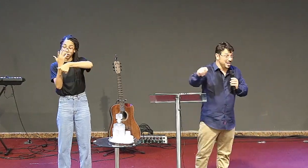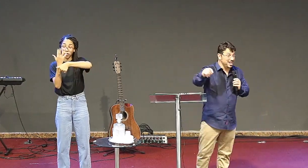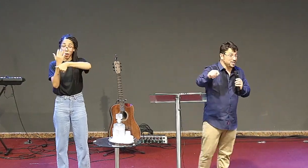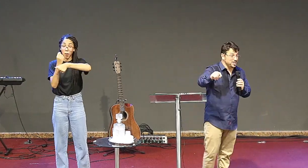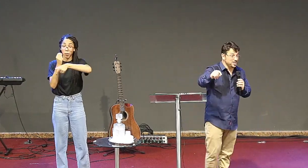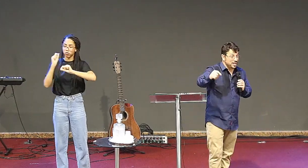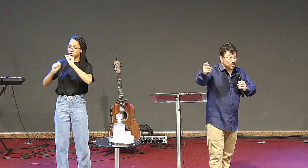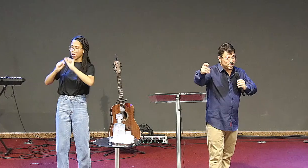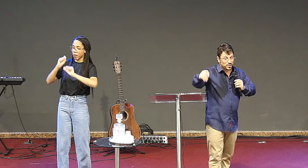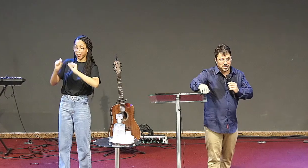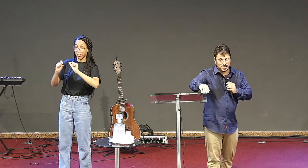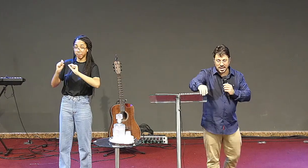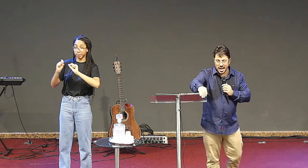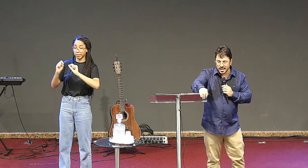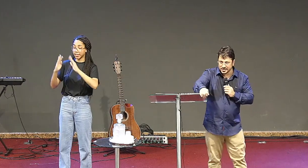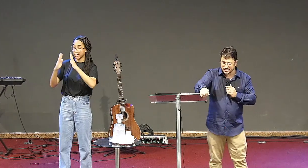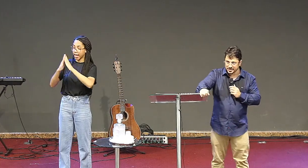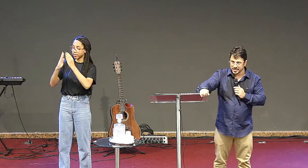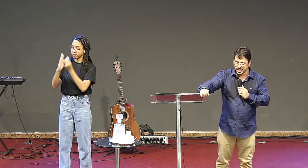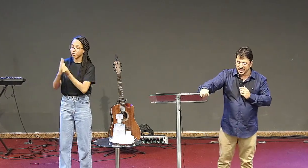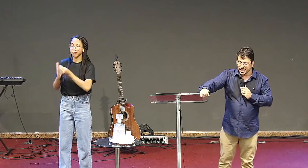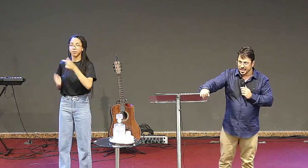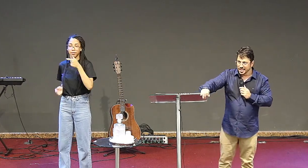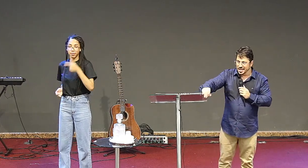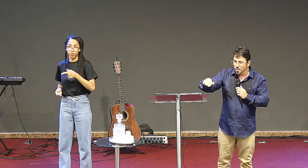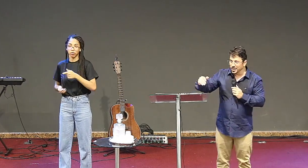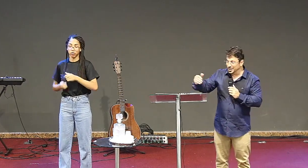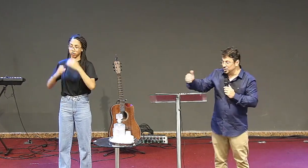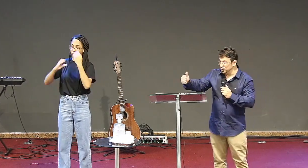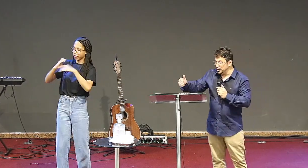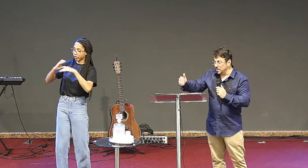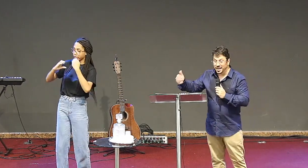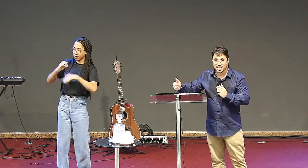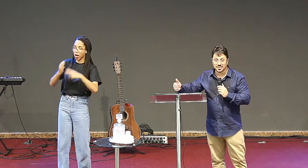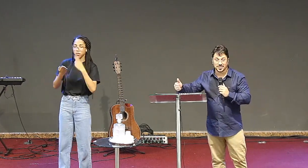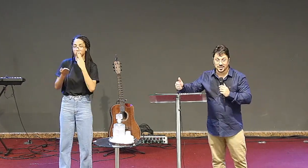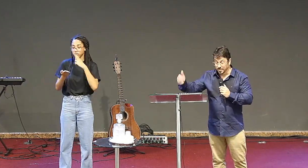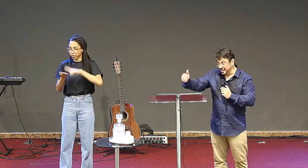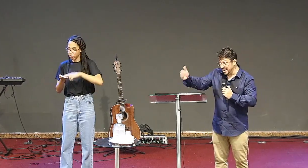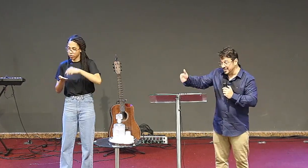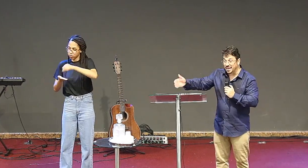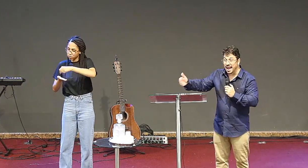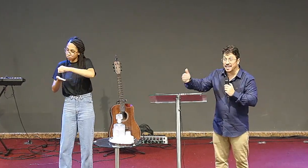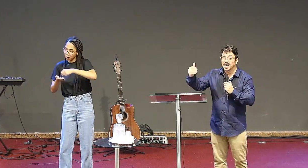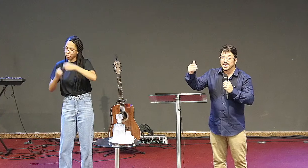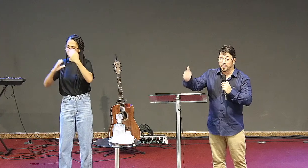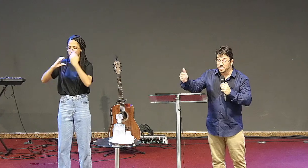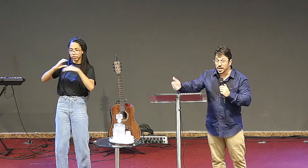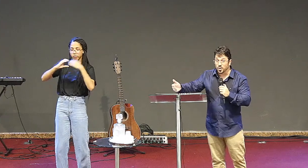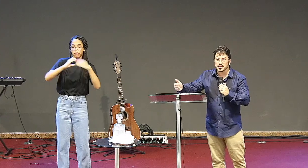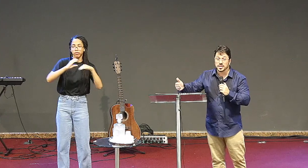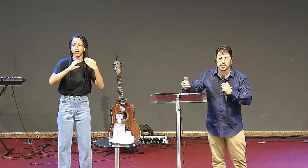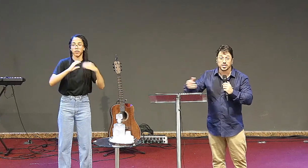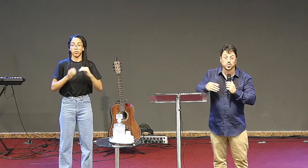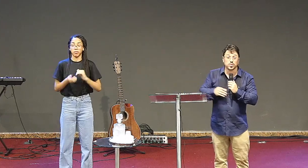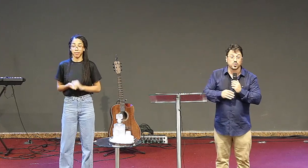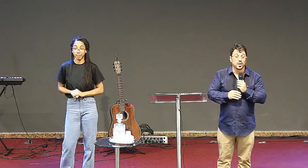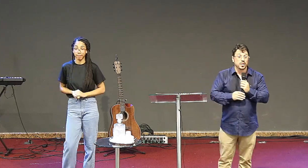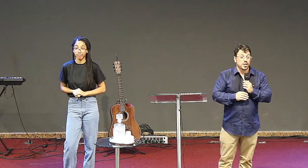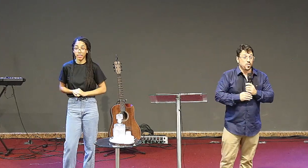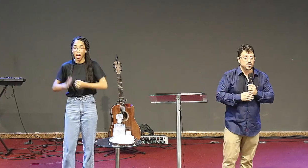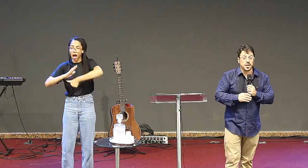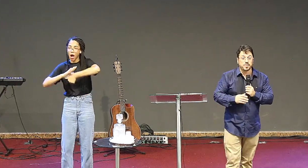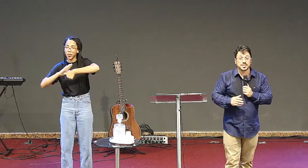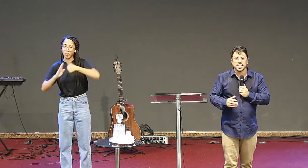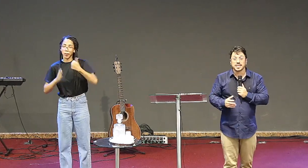igrejas que você vai mandar a carta. E agora Jesus aparece, manda nessa carta e a primeira coisa que ele diz quando